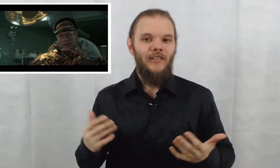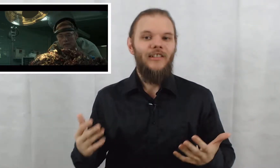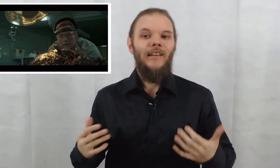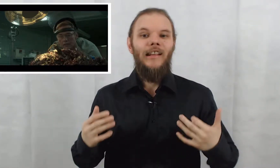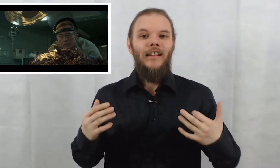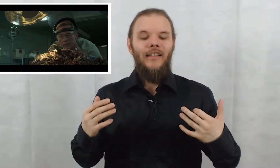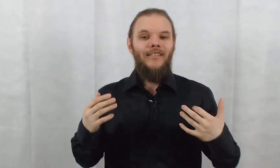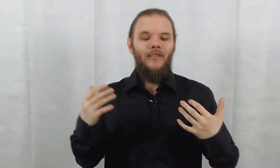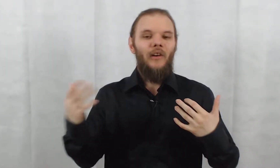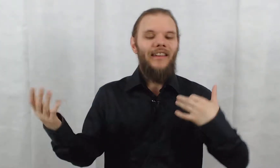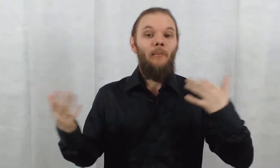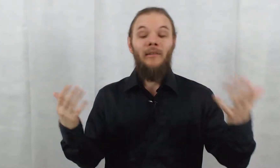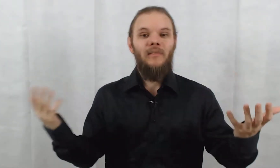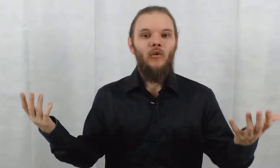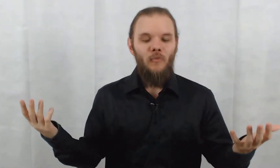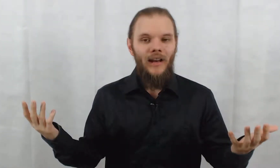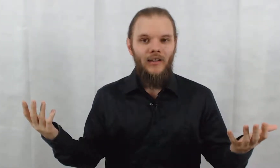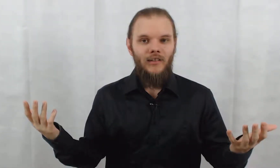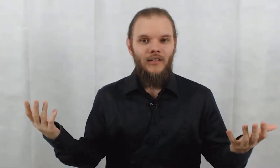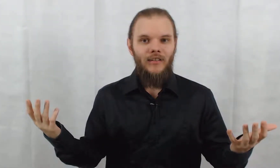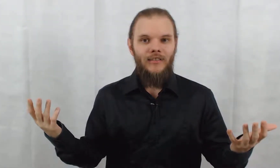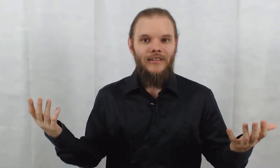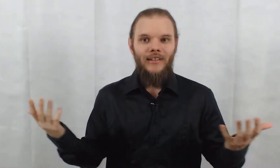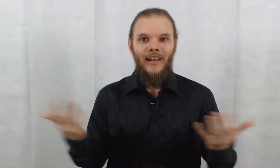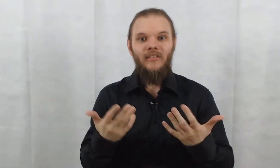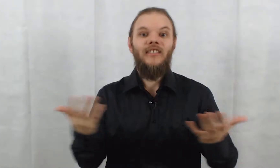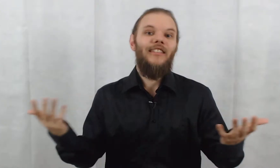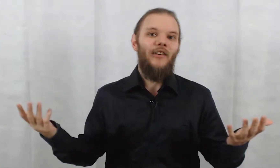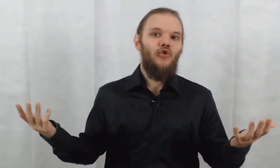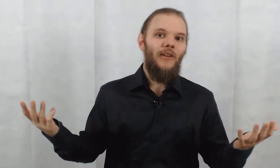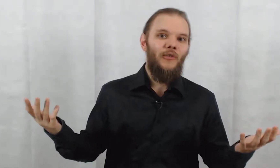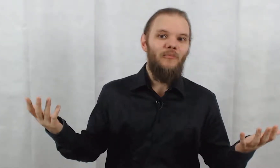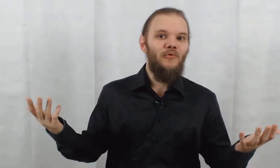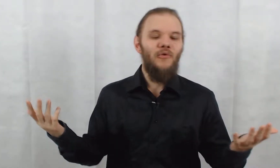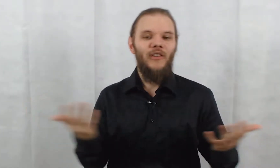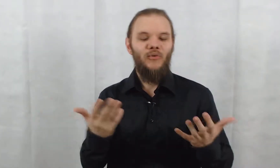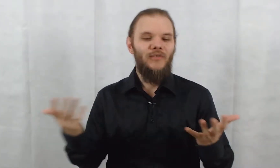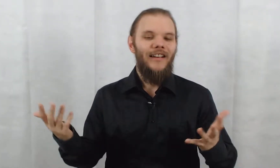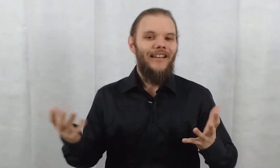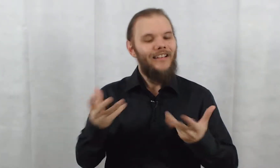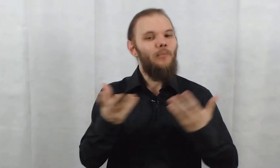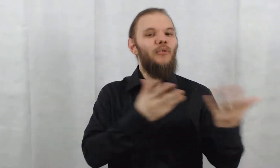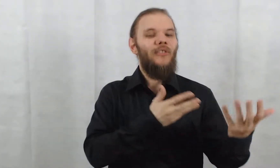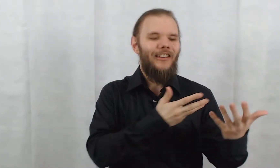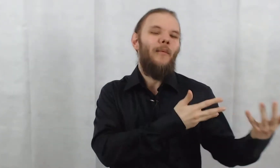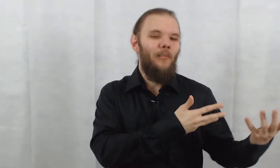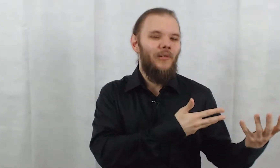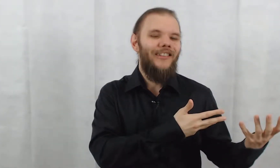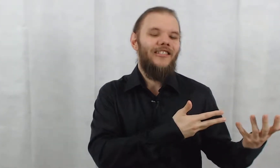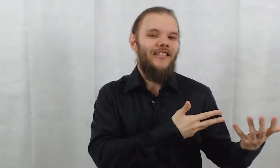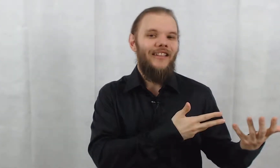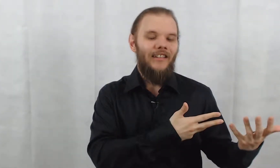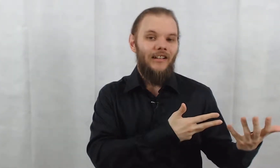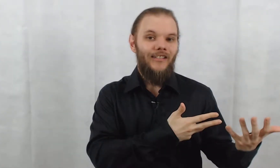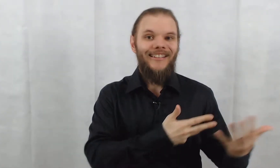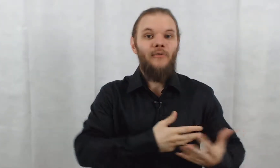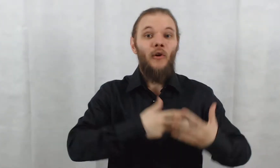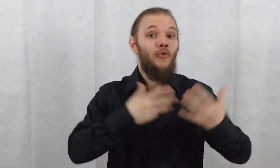dit, voilà, il n pas de bien ou de mal. La vie, c'est un jeu à somme nulle et tout. C'est quand même un peu l'idée qu'il y derrière. C'est des forces de la